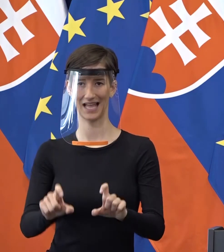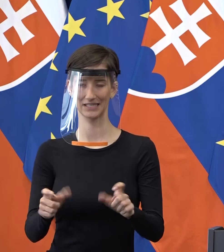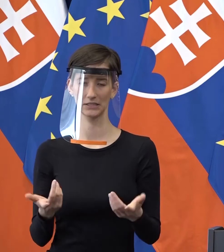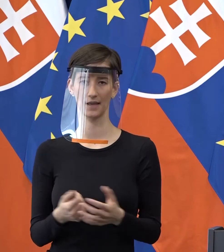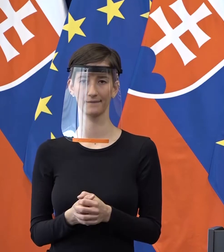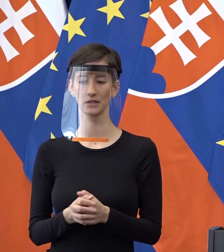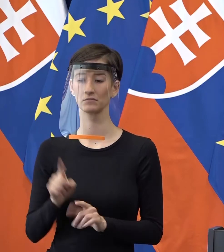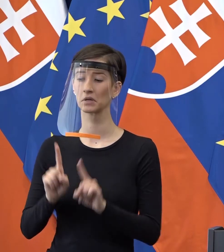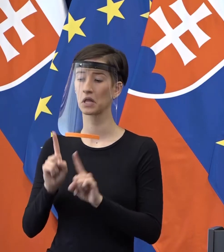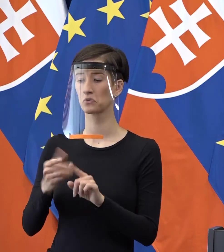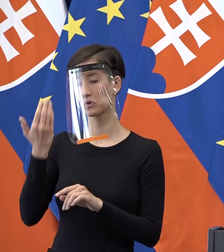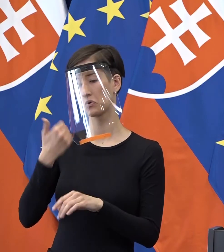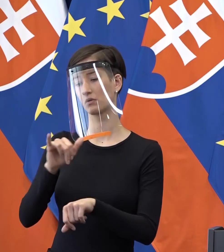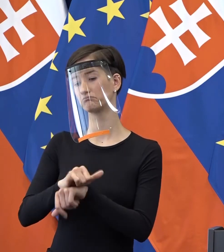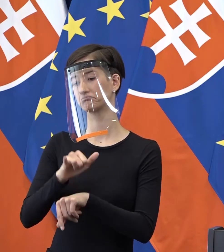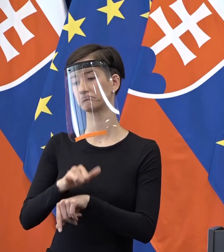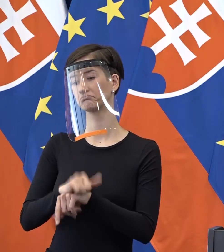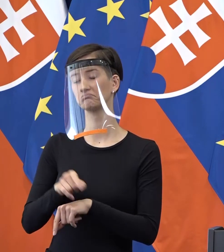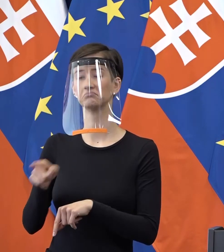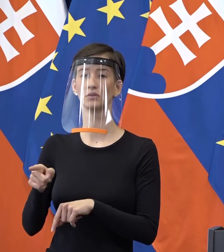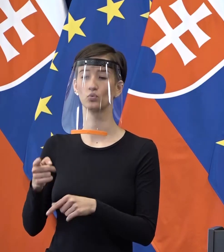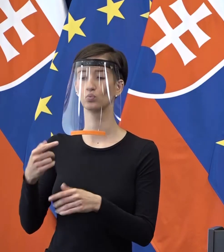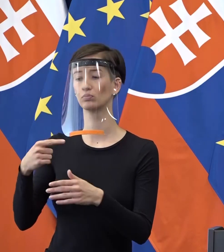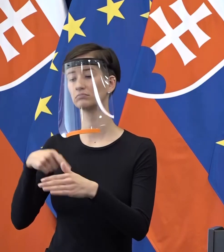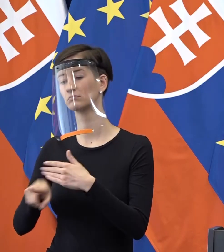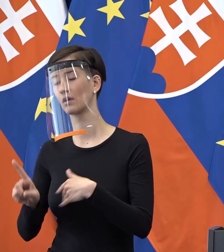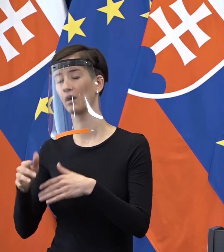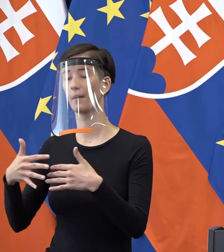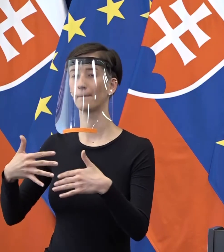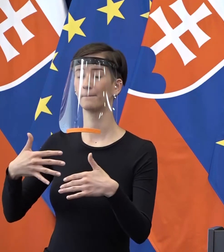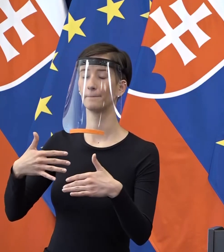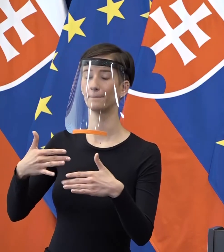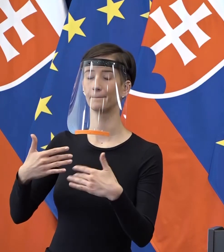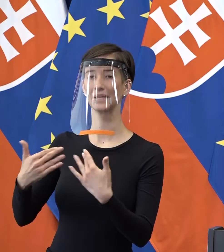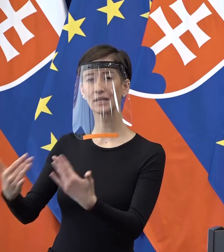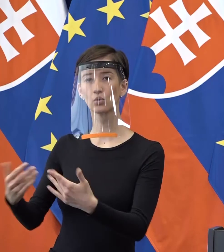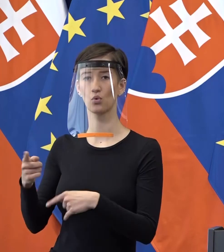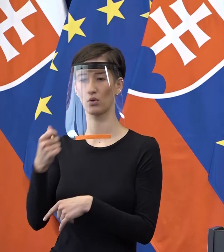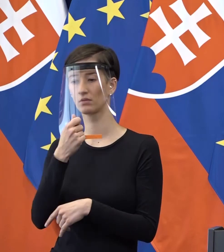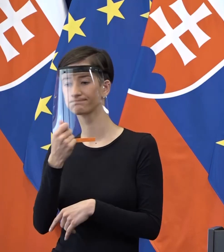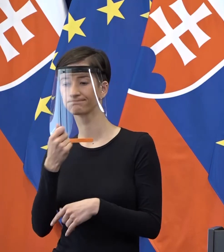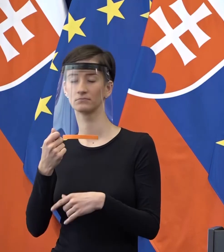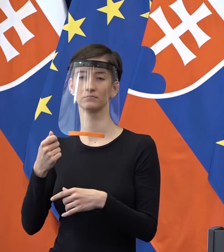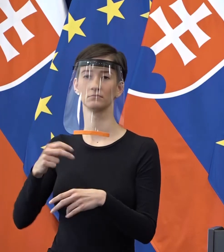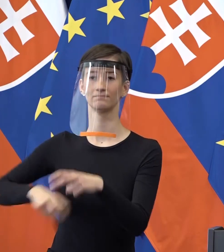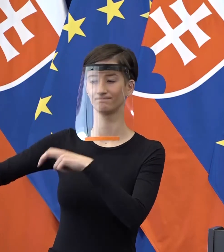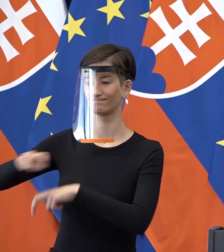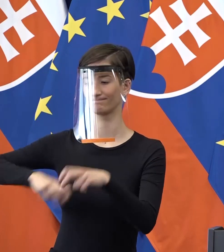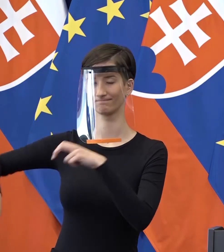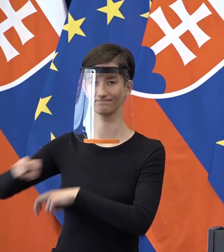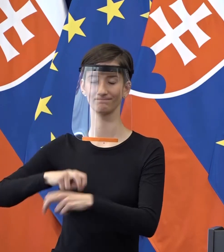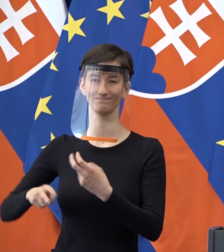robia vo veľkom pikniky, robia si tie pikniky bez masiek, ochranných teda rúšok. Keď to takto budeme robiť, to, čo sme si horko ťažko